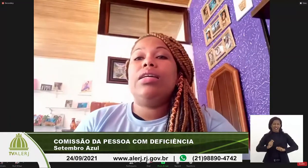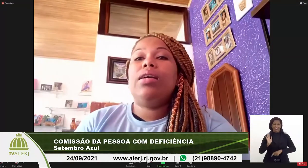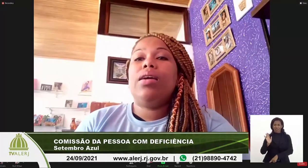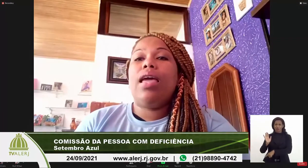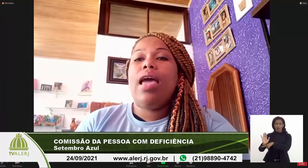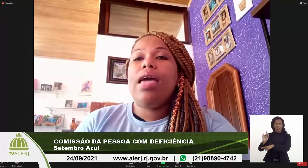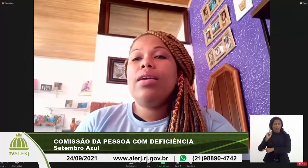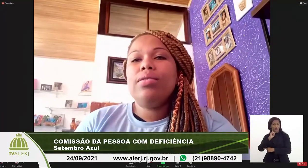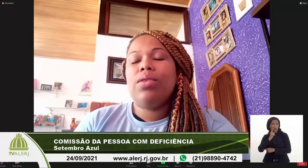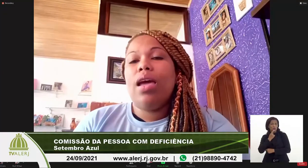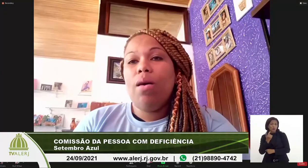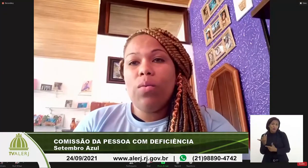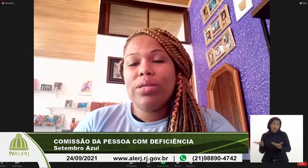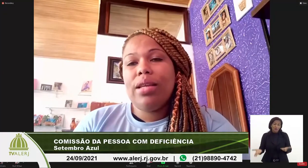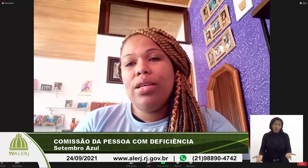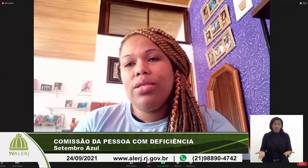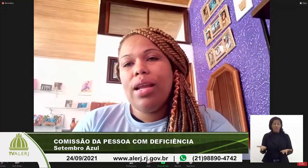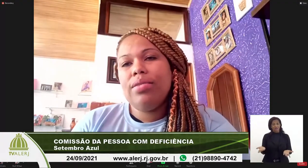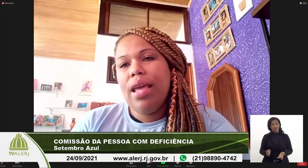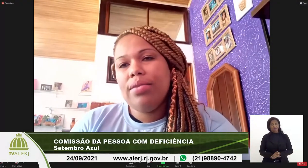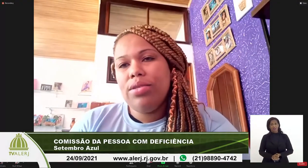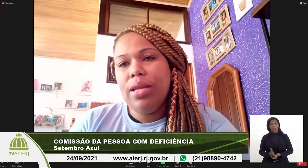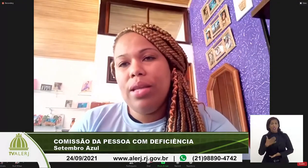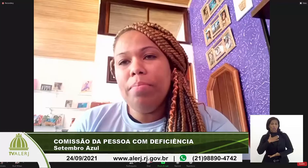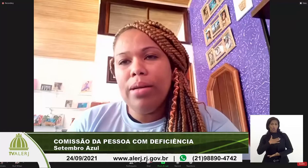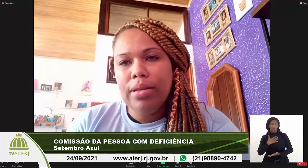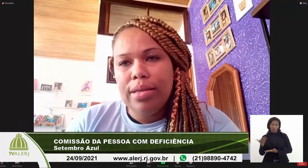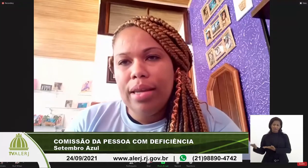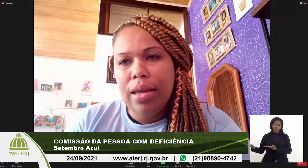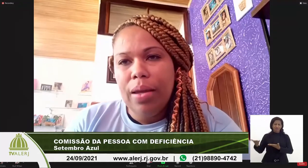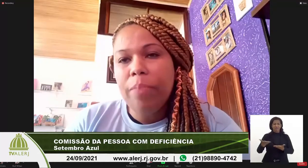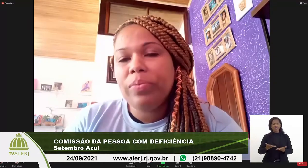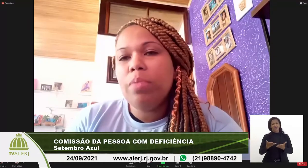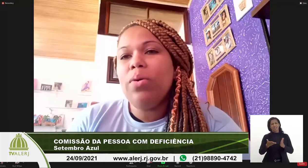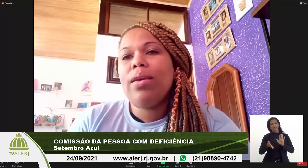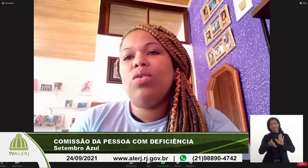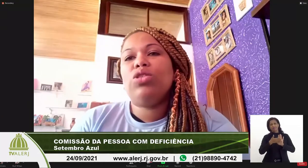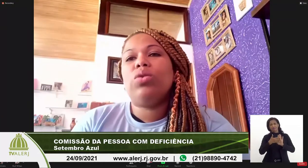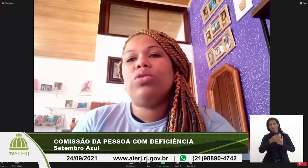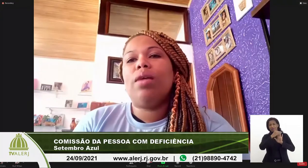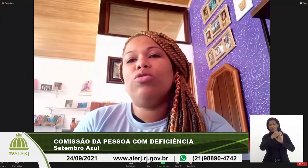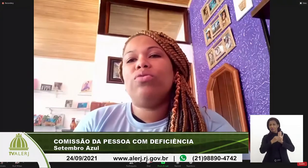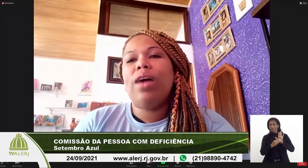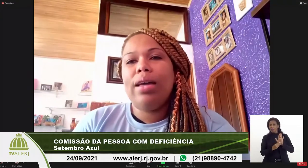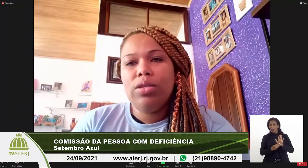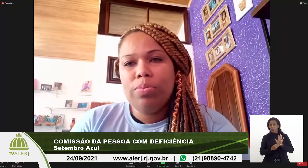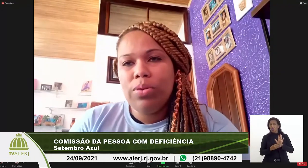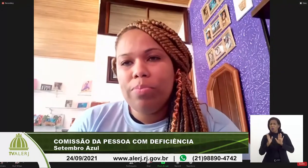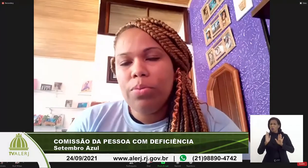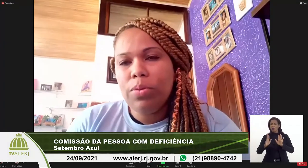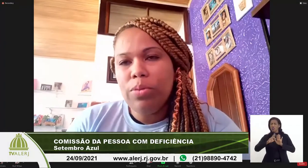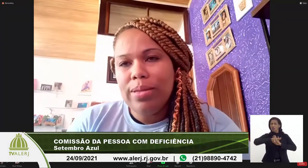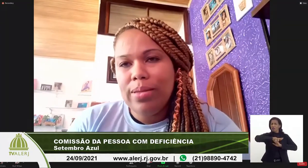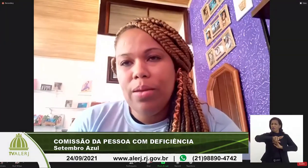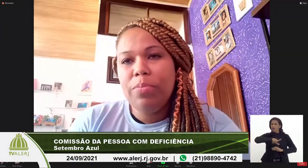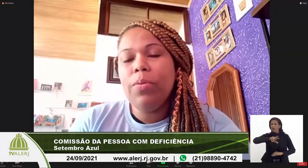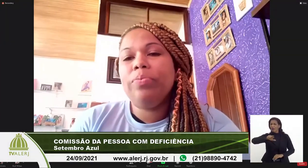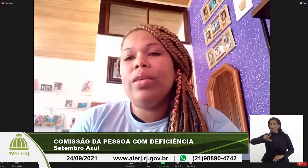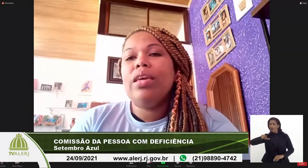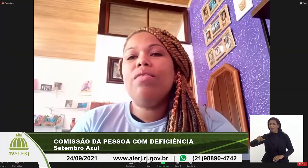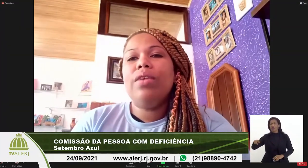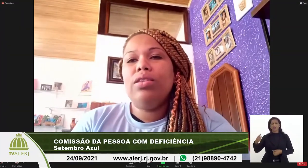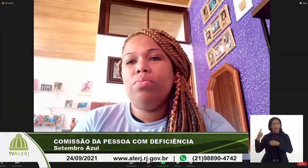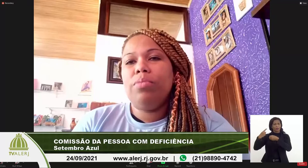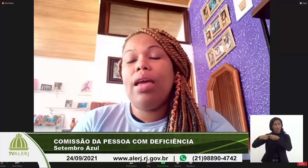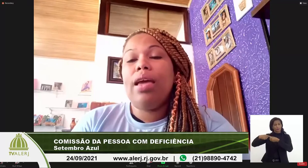E é isso, eu gostaria de trazer essas demandas aqui, porque nós trouxemos várias para o município.